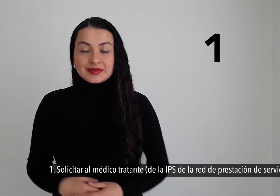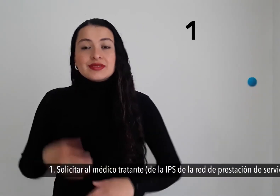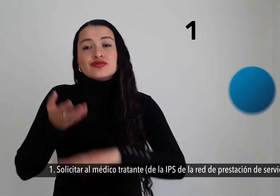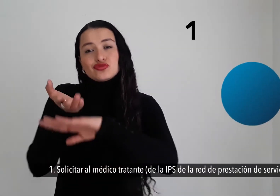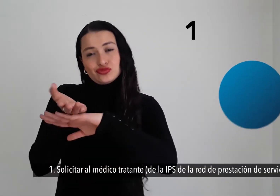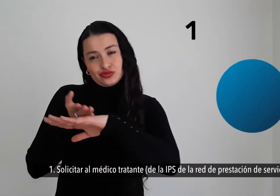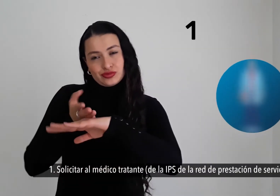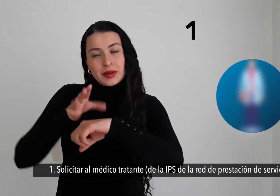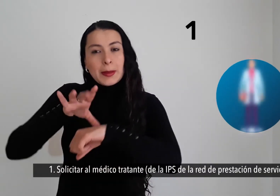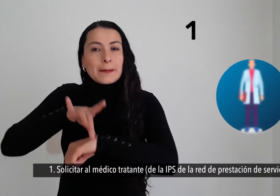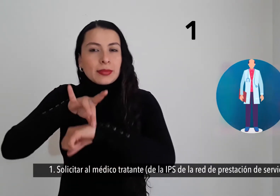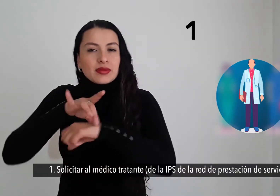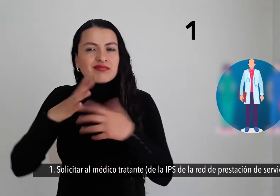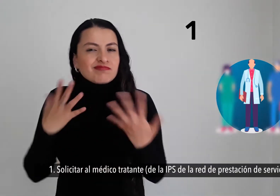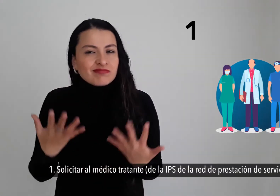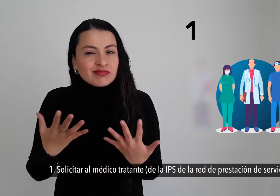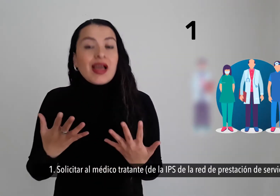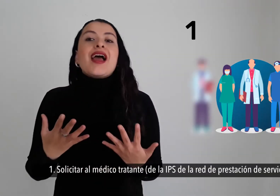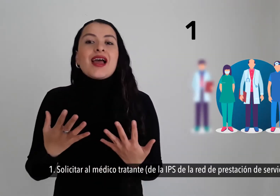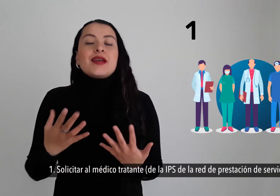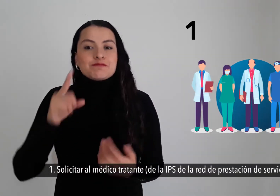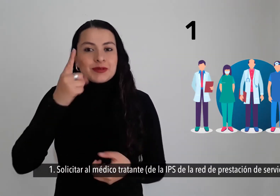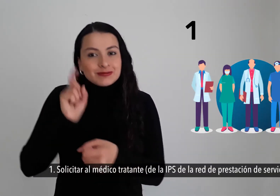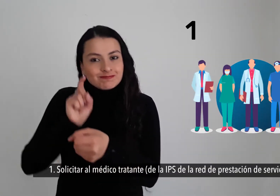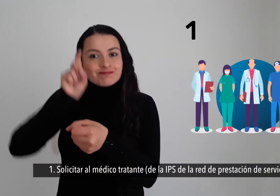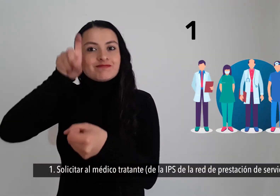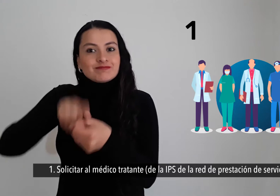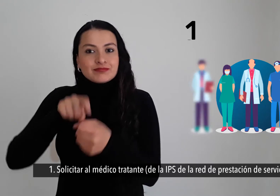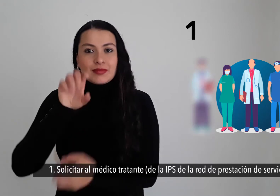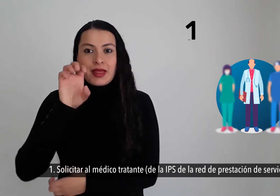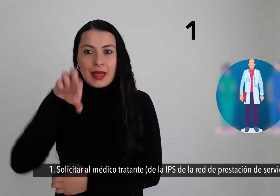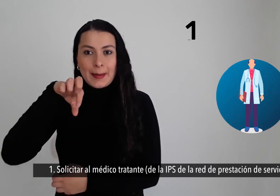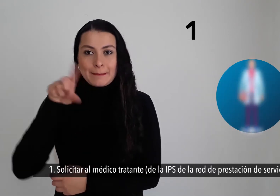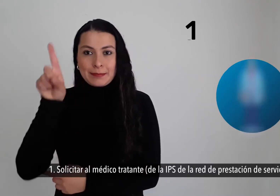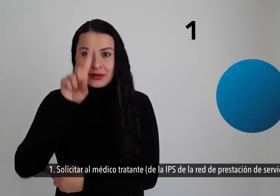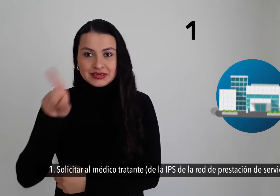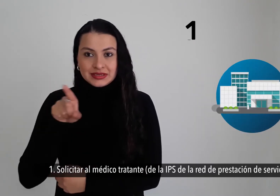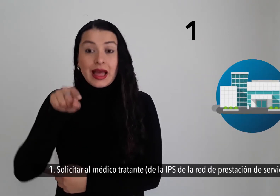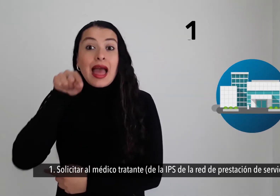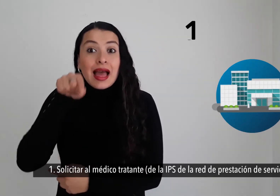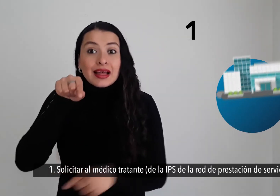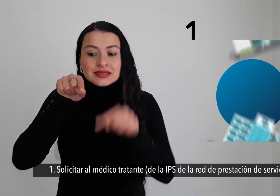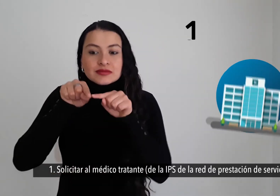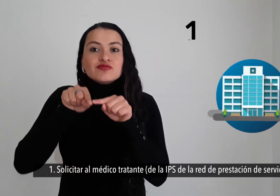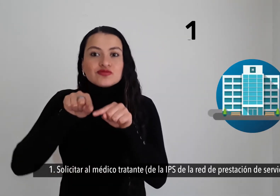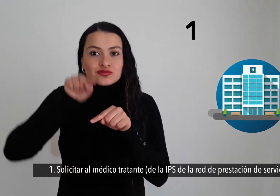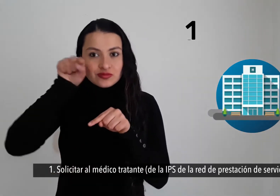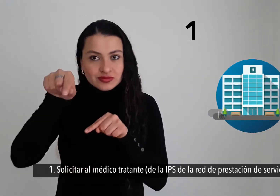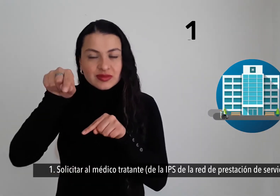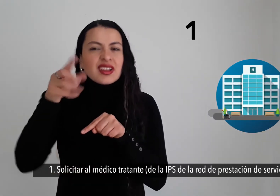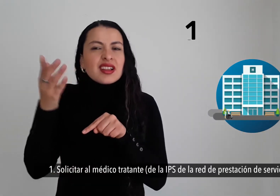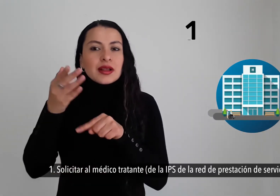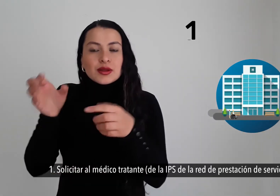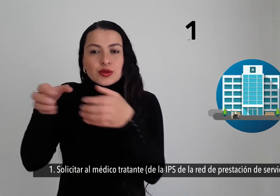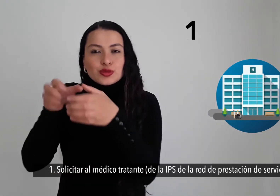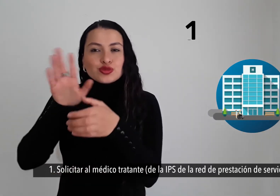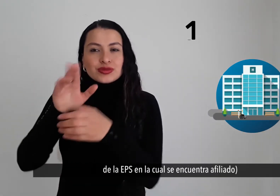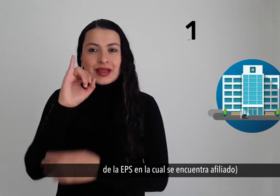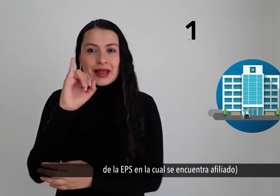Solicitar al médico tratante de la IPS de la red de prestación de servicios de la